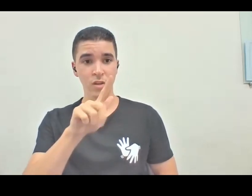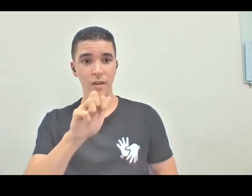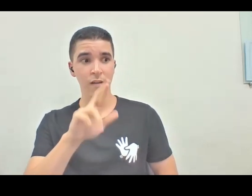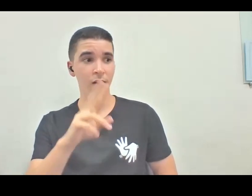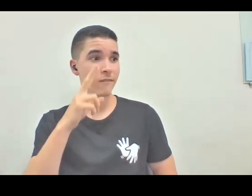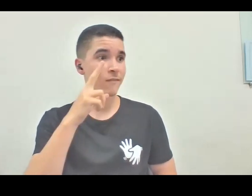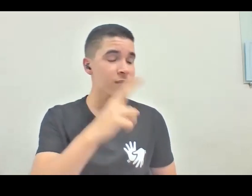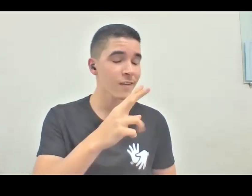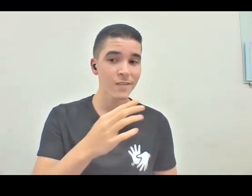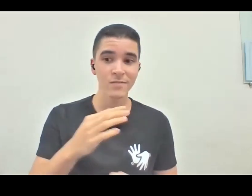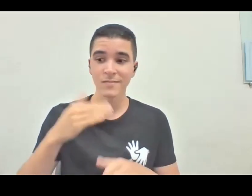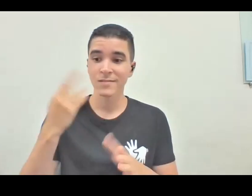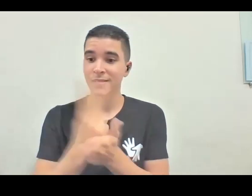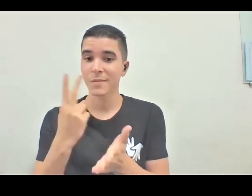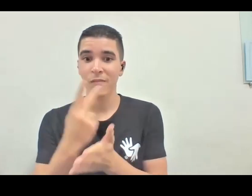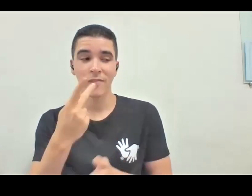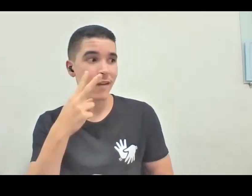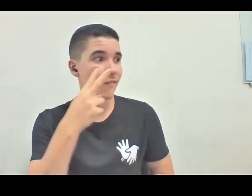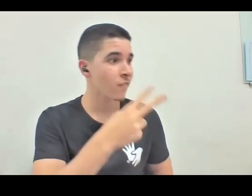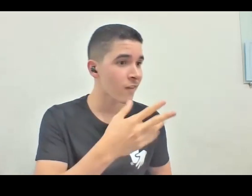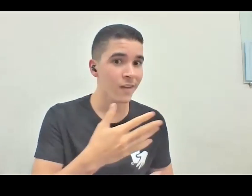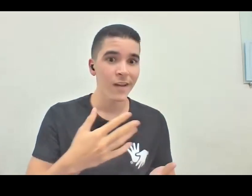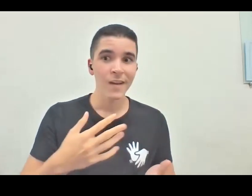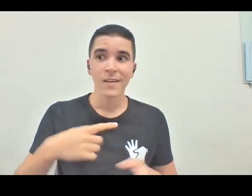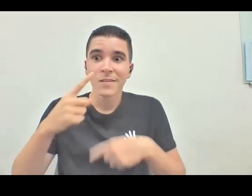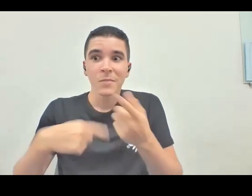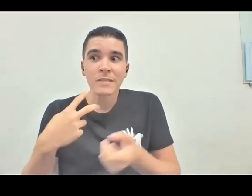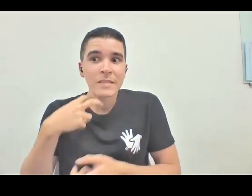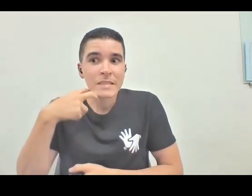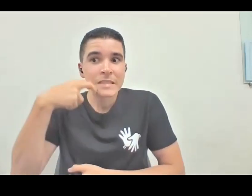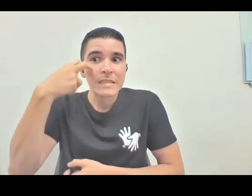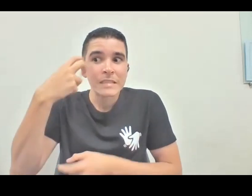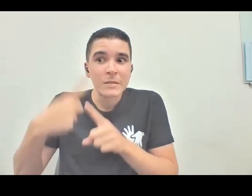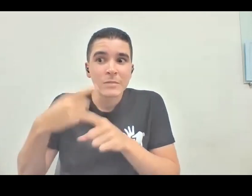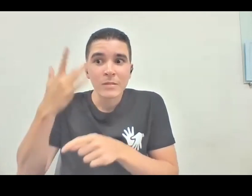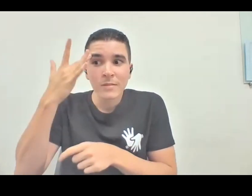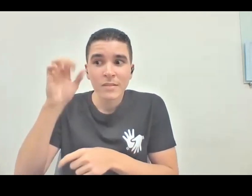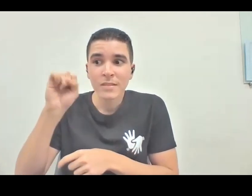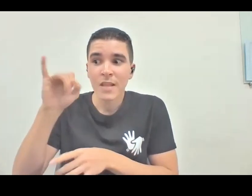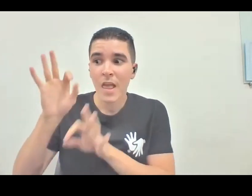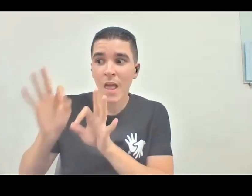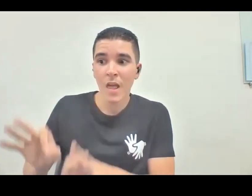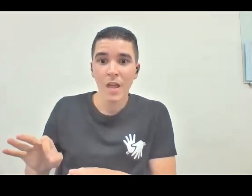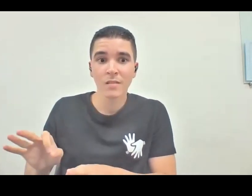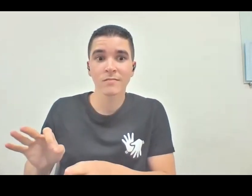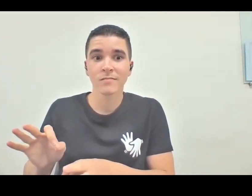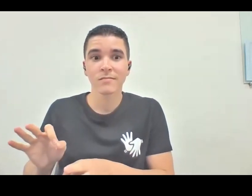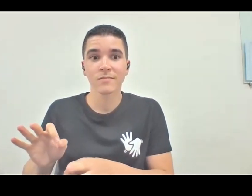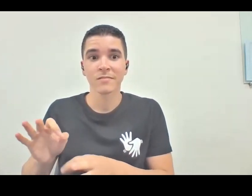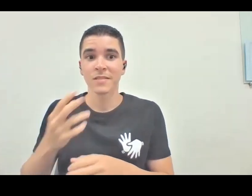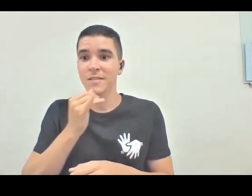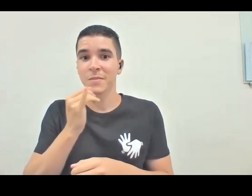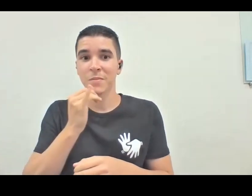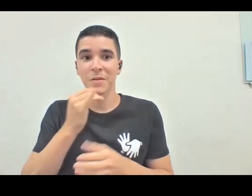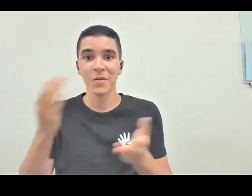e aí eu morro de vergonha, e aí eu não sei se tá certo, assim, inclusive quem tá me vendo, agora tá vendo que eu tô